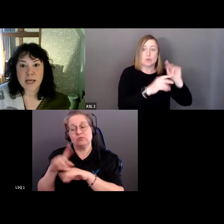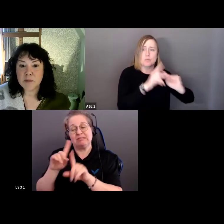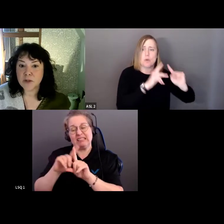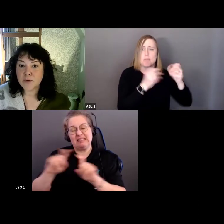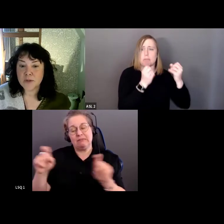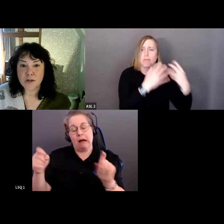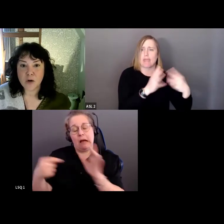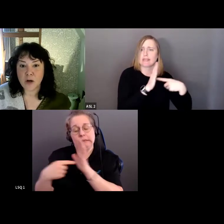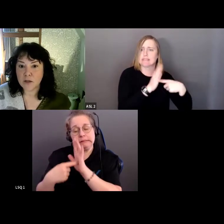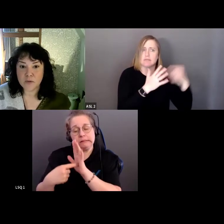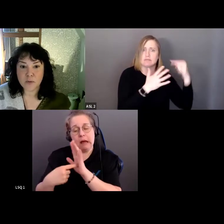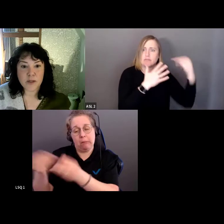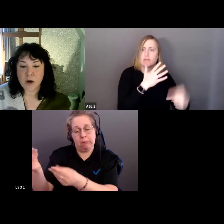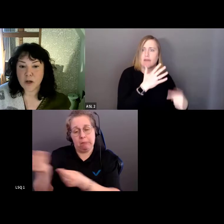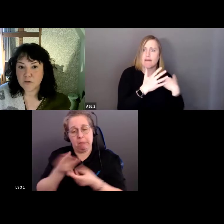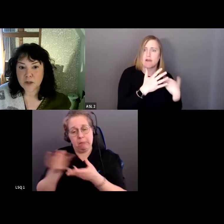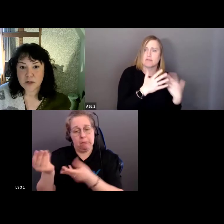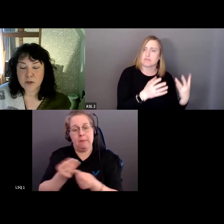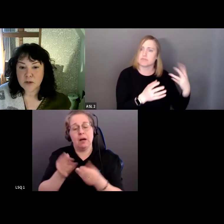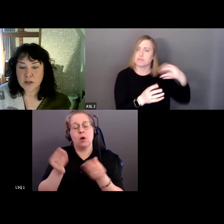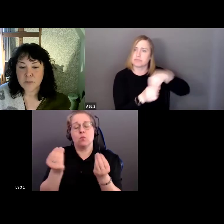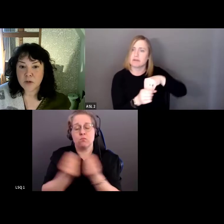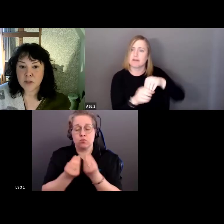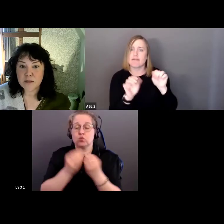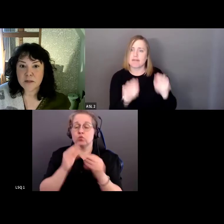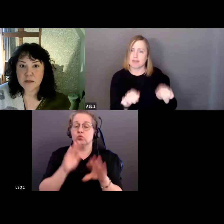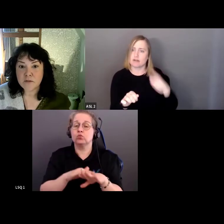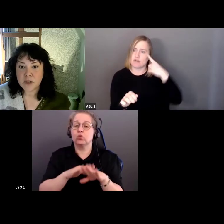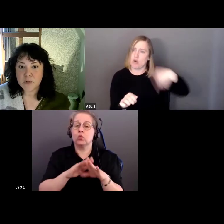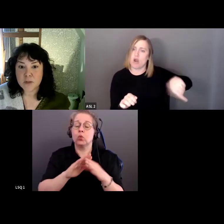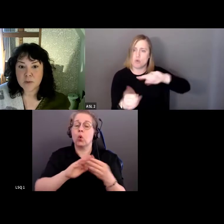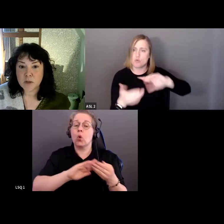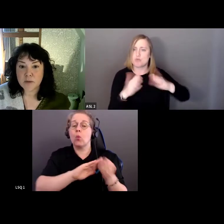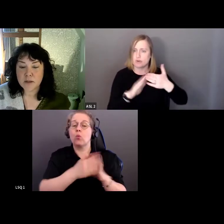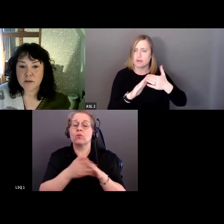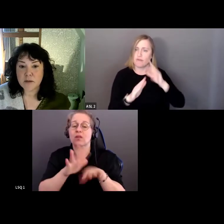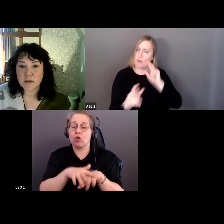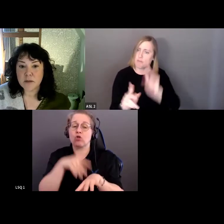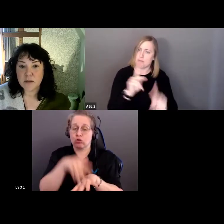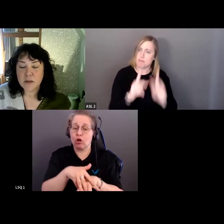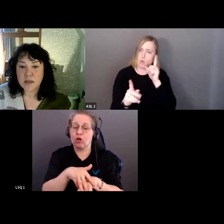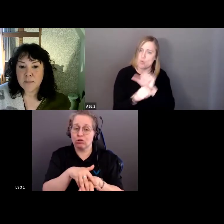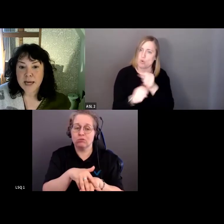exemples, notamment dans les communautés autochtones. On peut s'en servir partout.